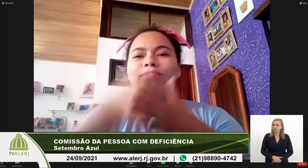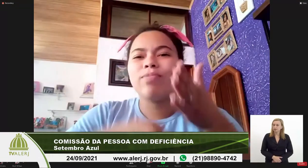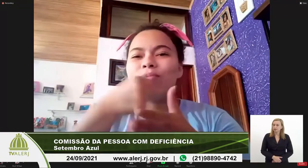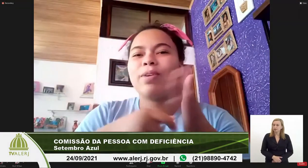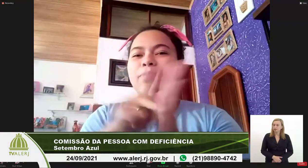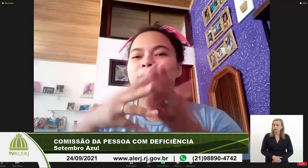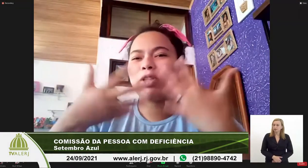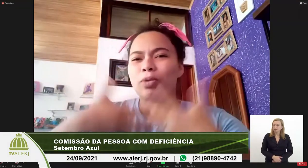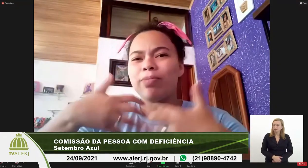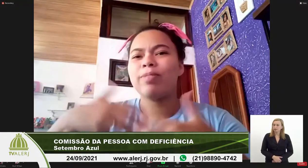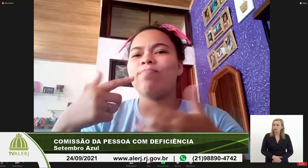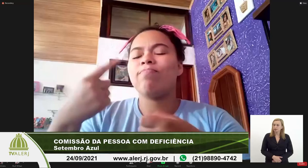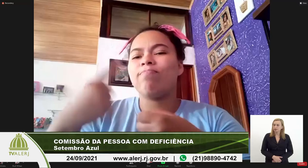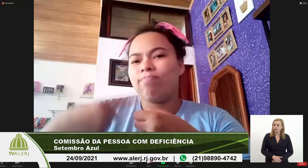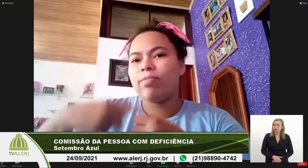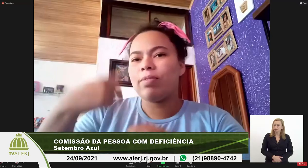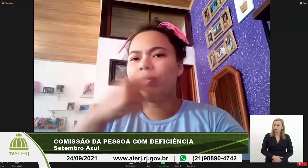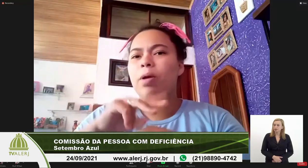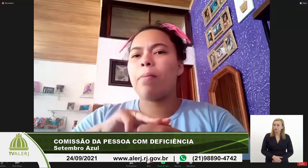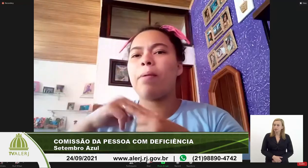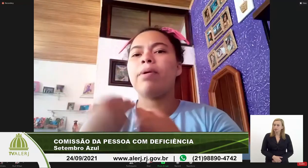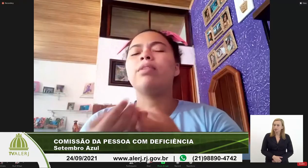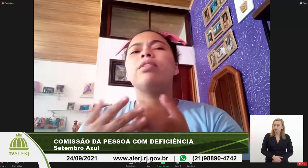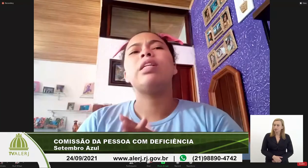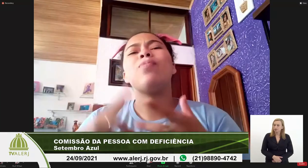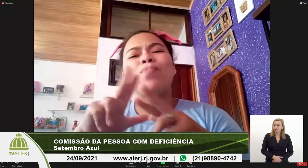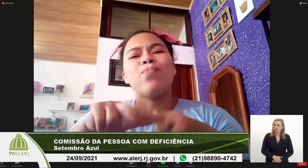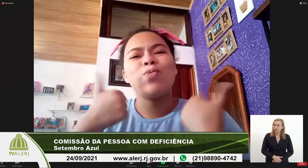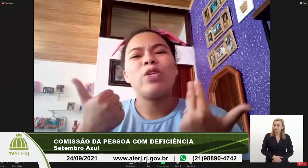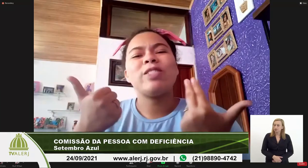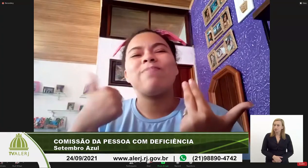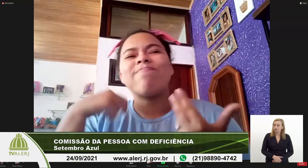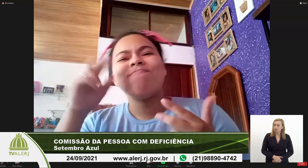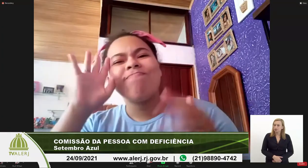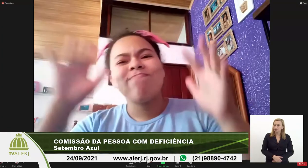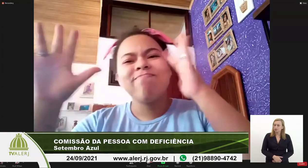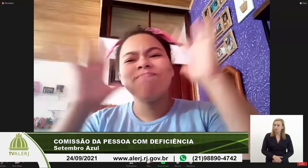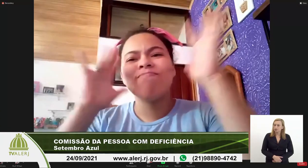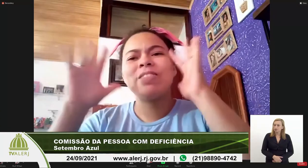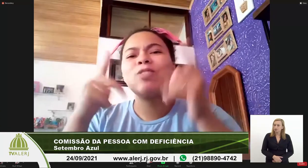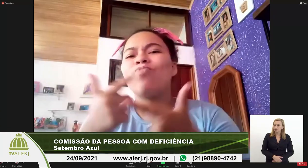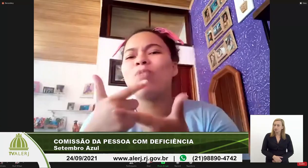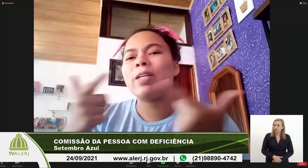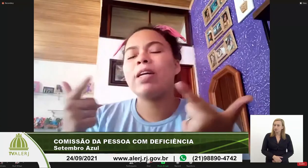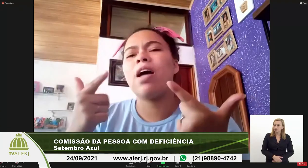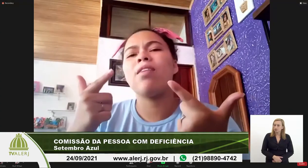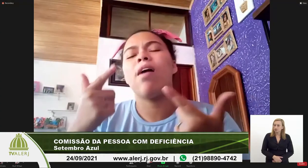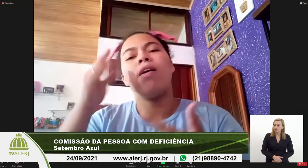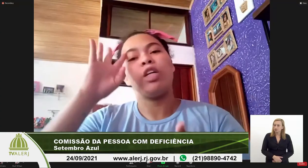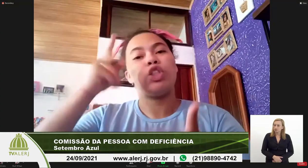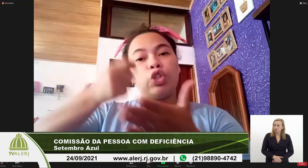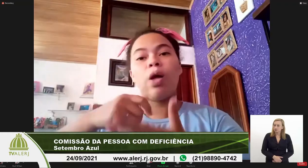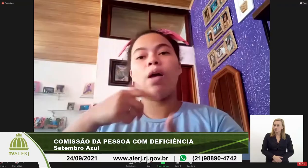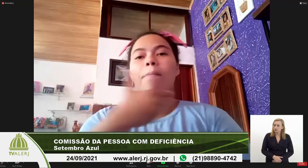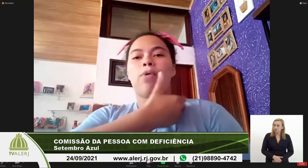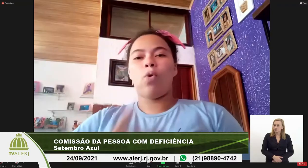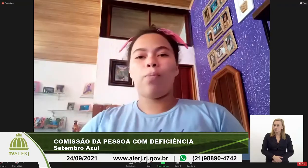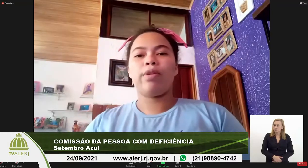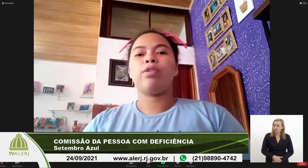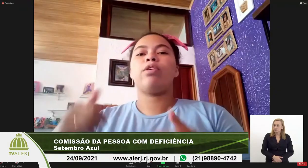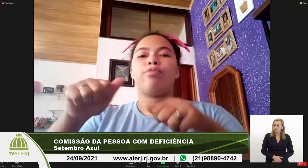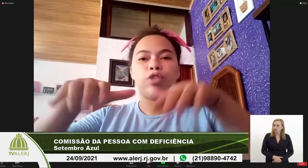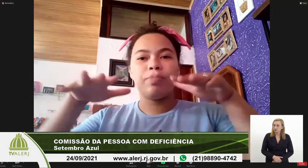havia muita falta de acessibilidade ainda no município. Então, nós refletimos e